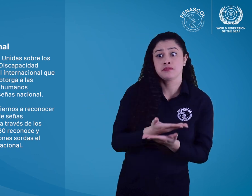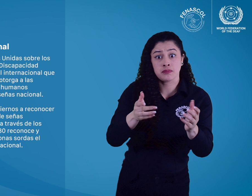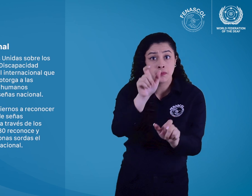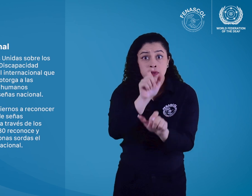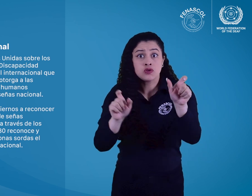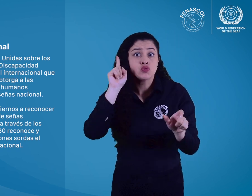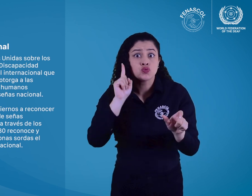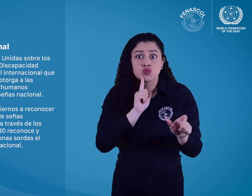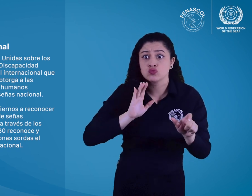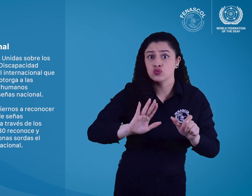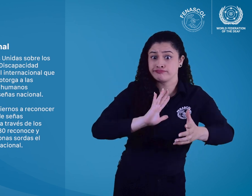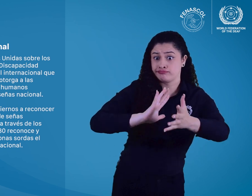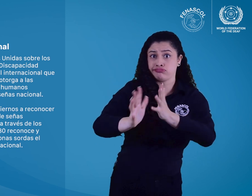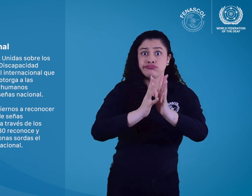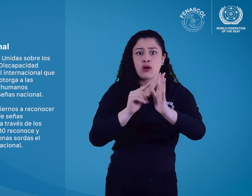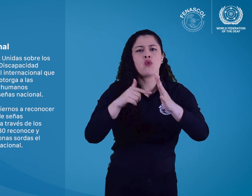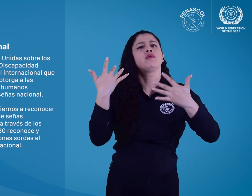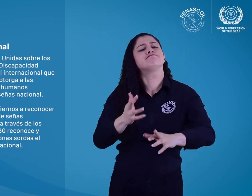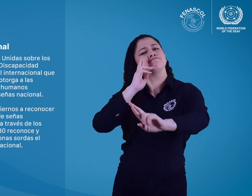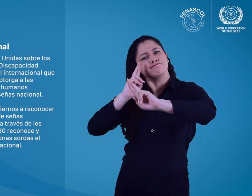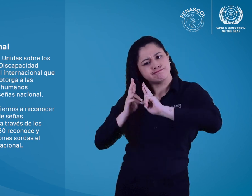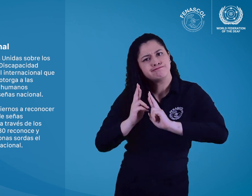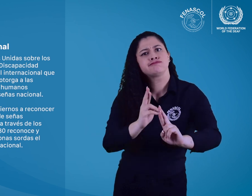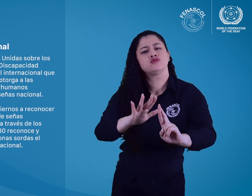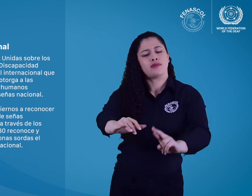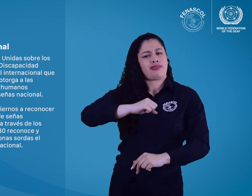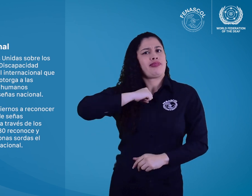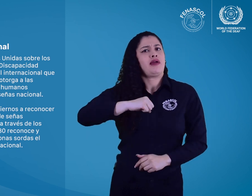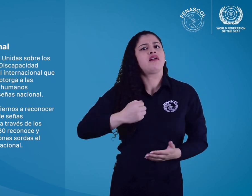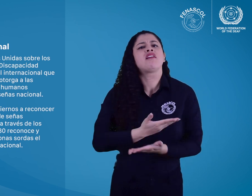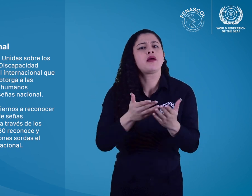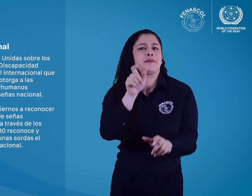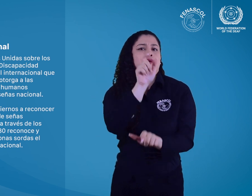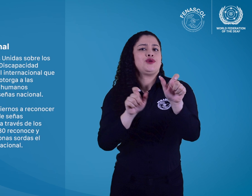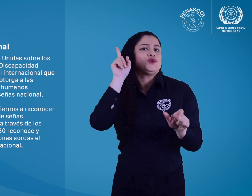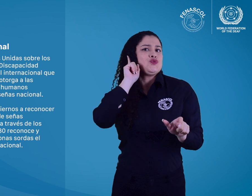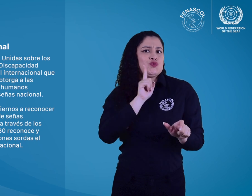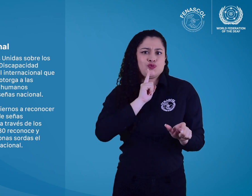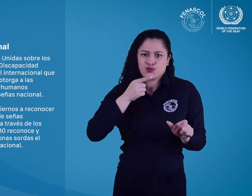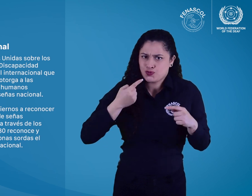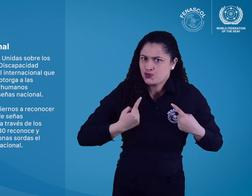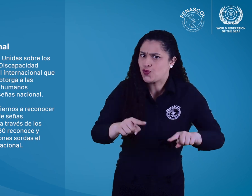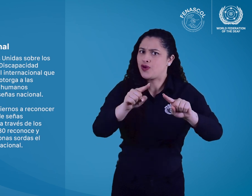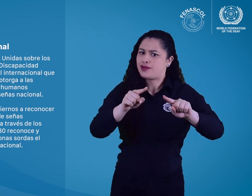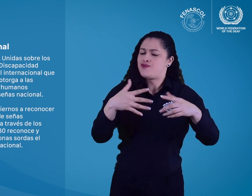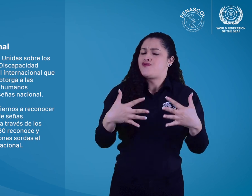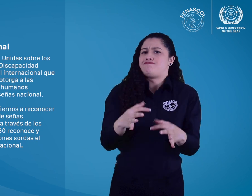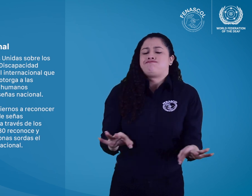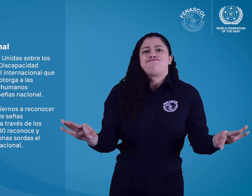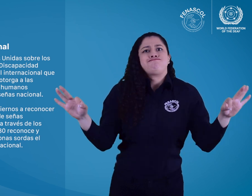que reconoce la lengua de señas y otorga a las personas sordas sus derechos humanos fundamentales